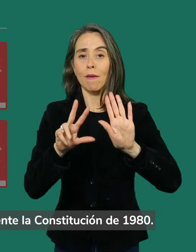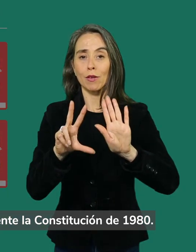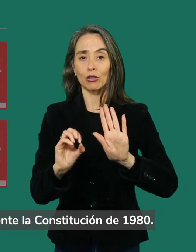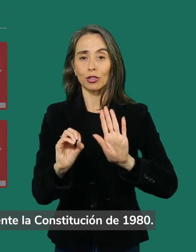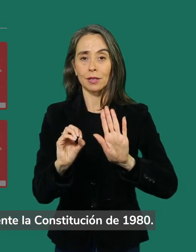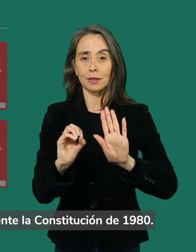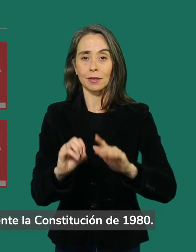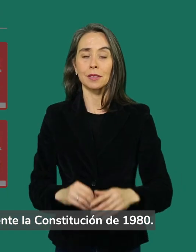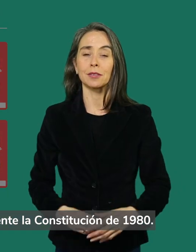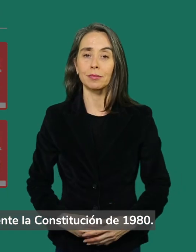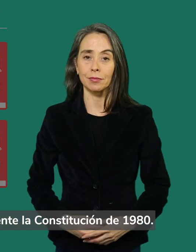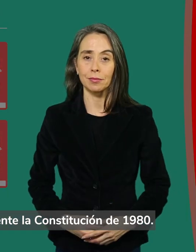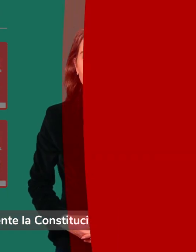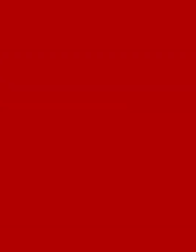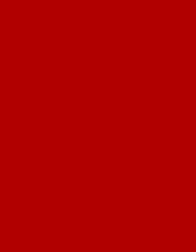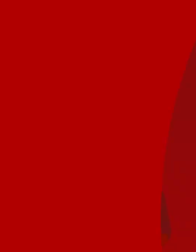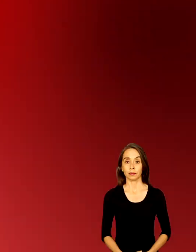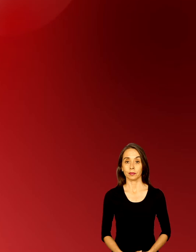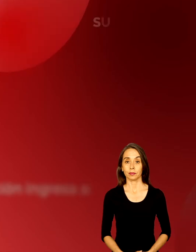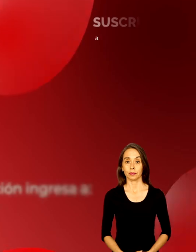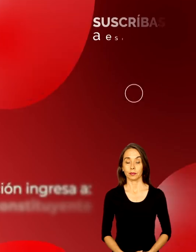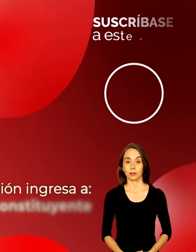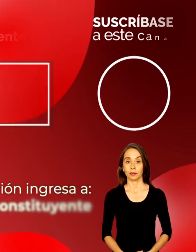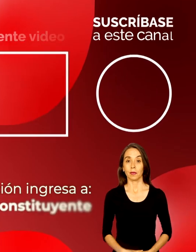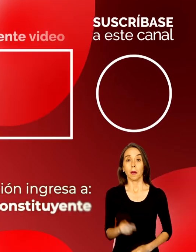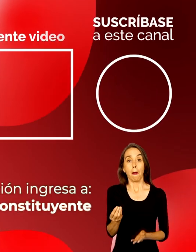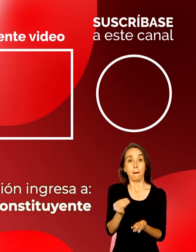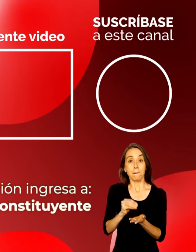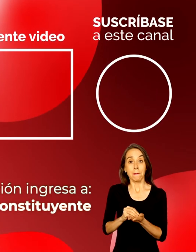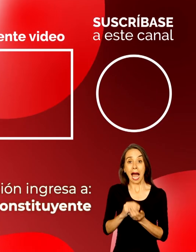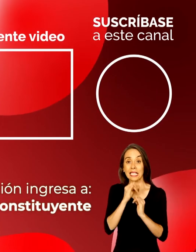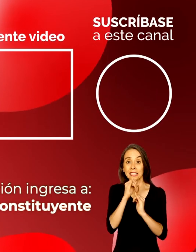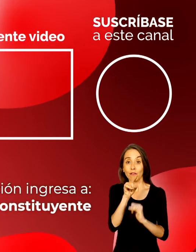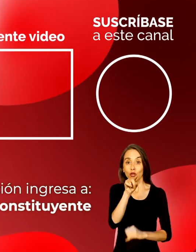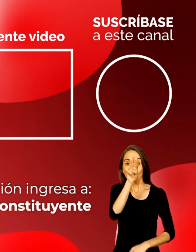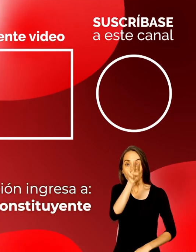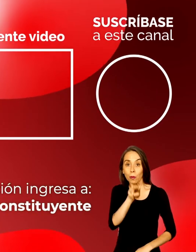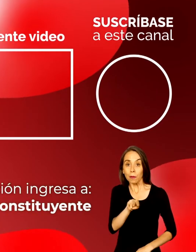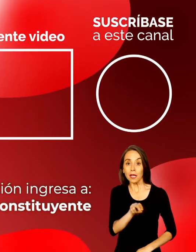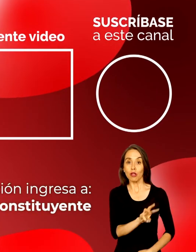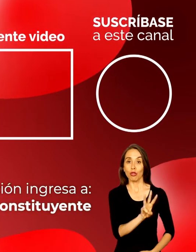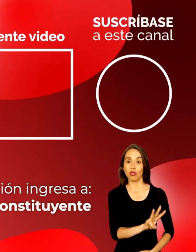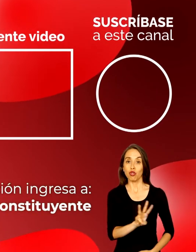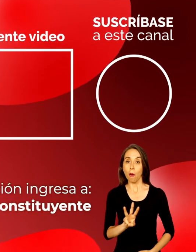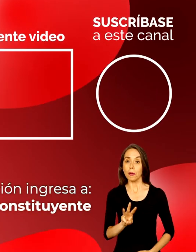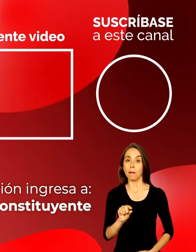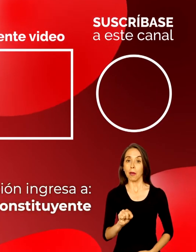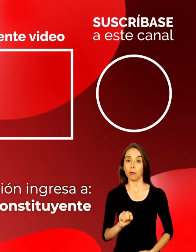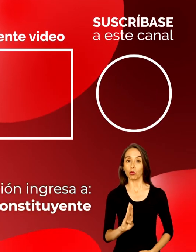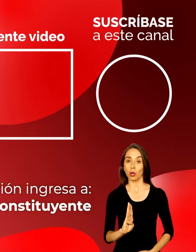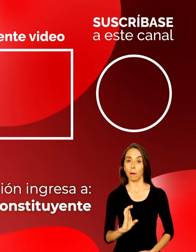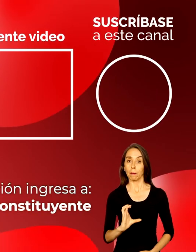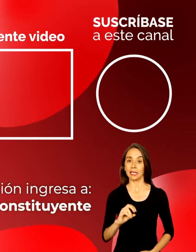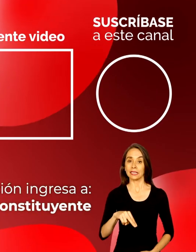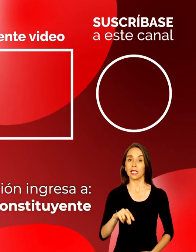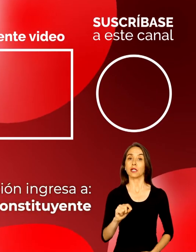Para más información ingresa a www.bcn.cl